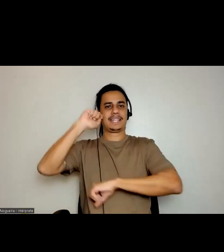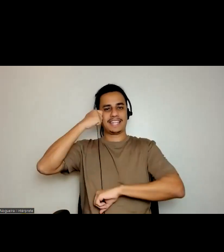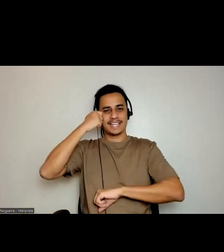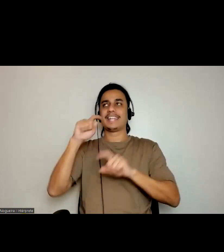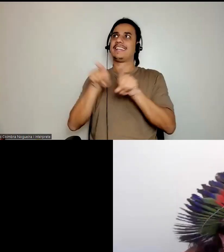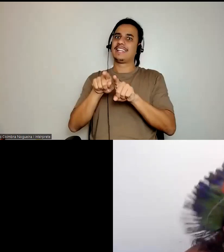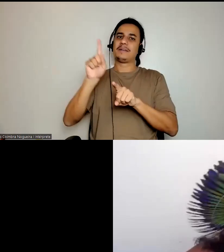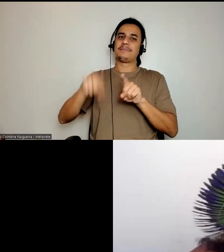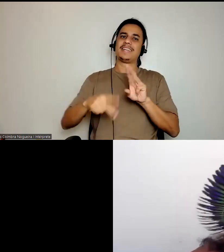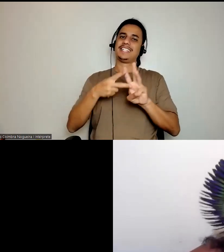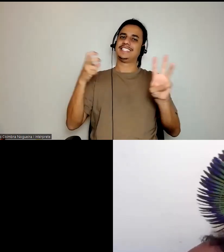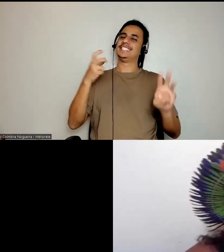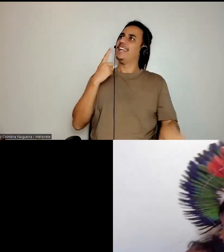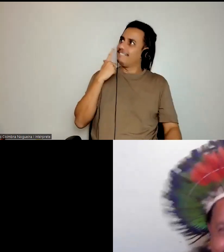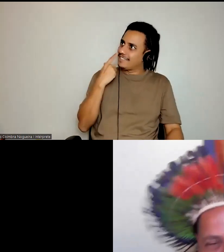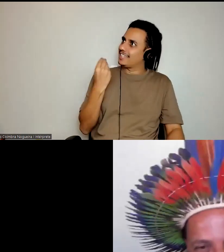indígena. que coisa.